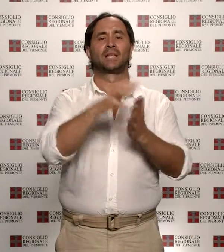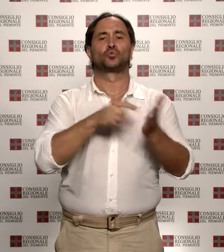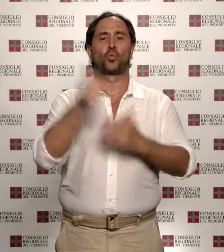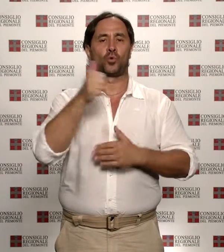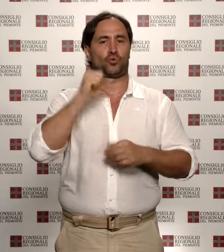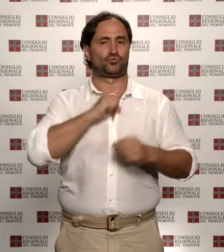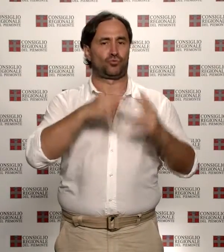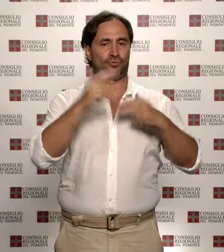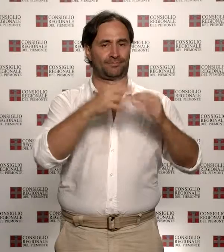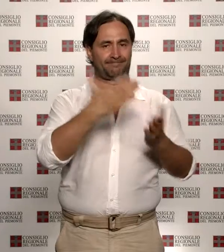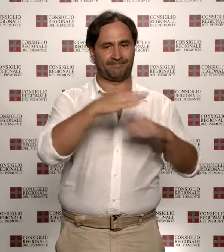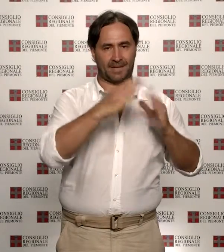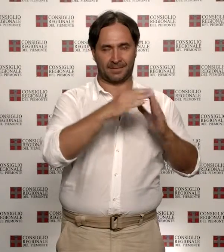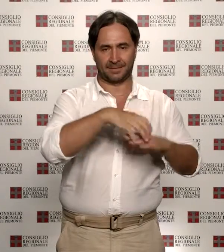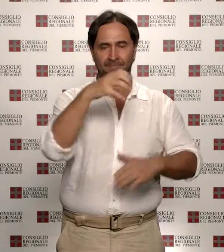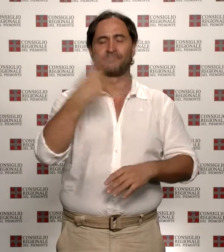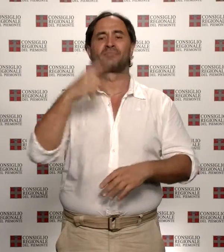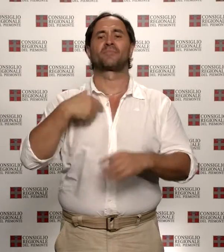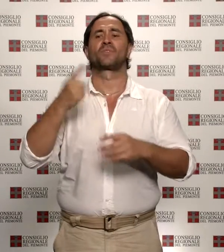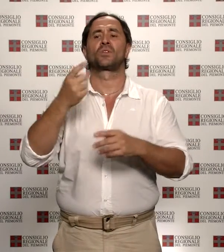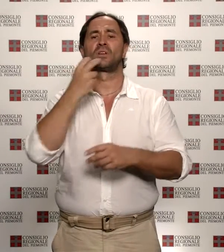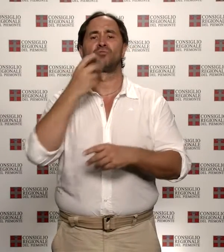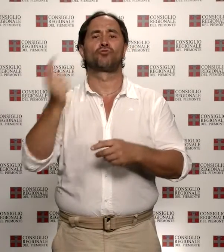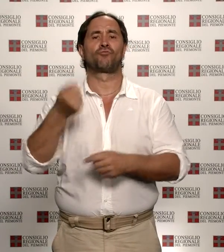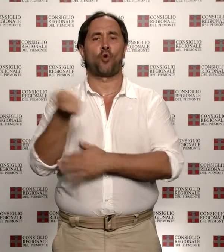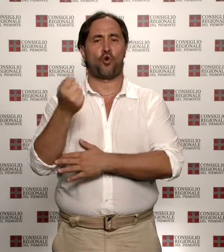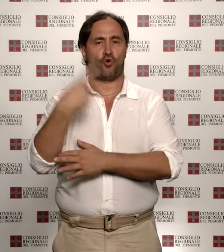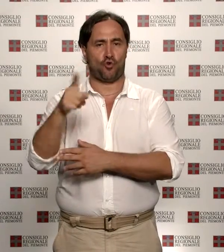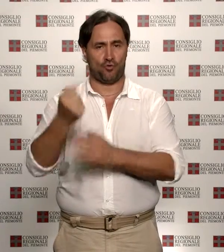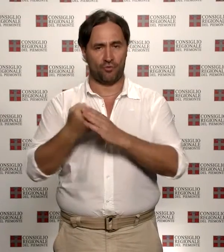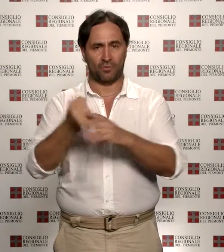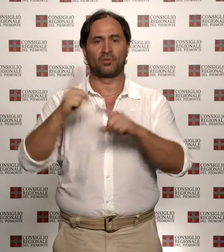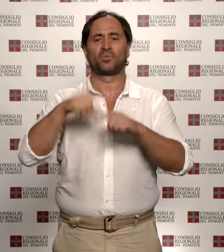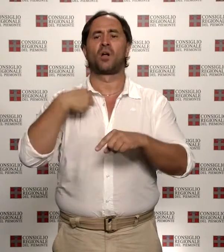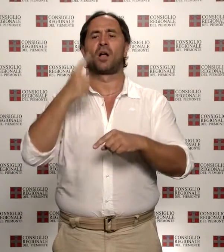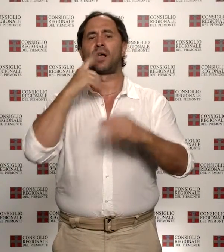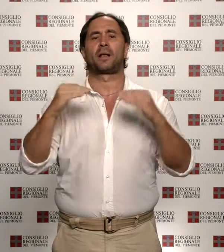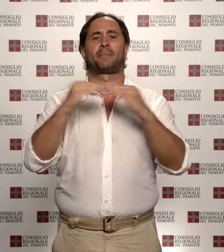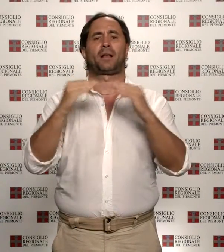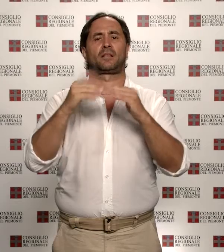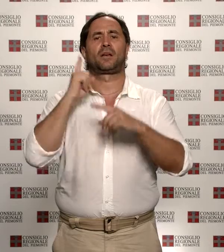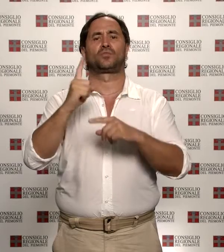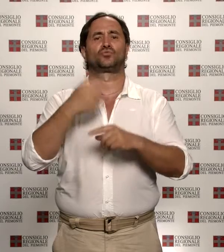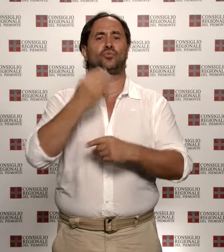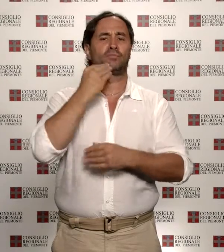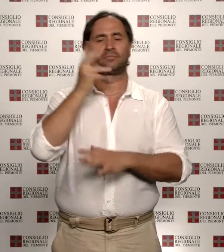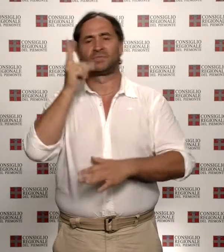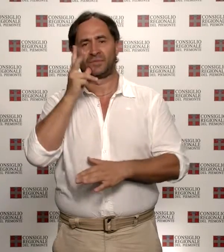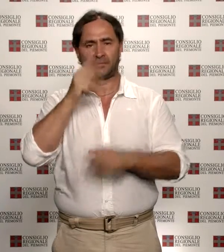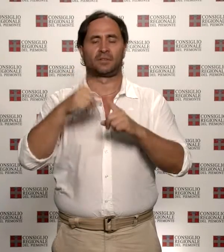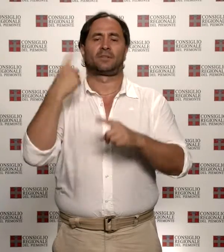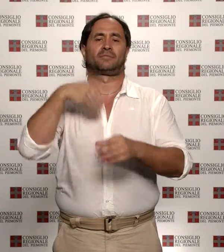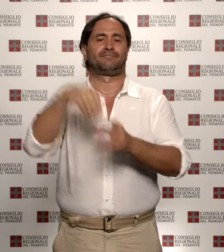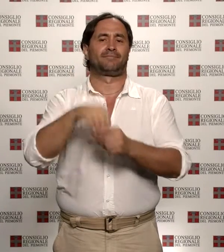sostenere il corpo volontario dei vigili del fuoco e monitorare il rispetto della parità di genere negli enti locali e negli organi di